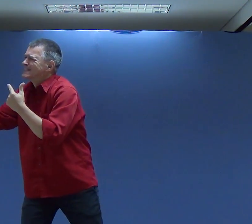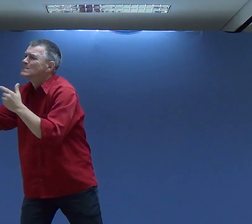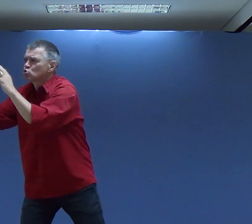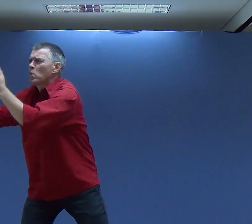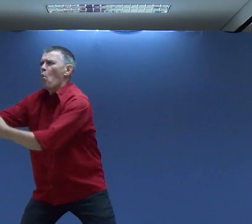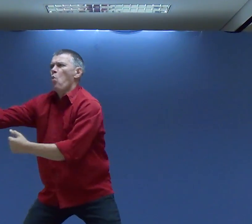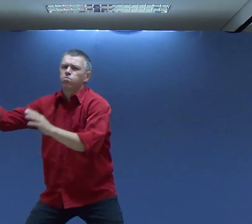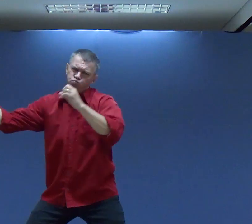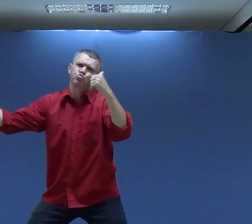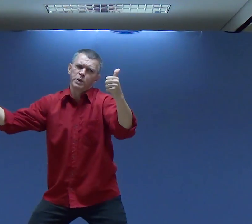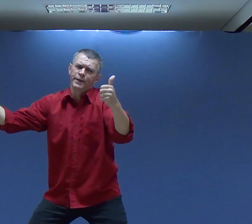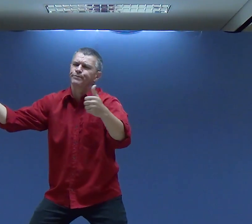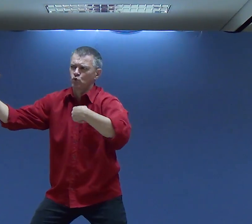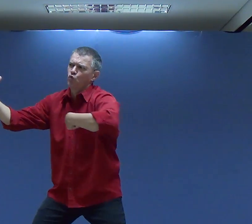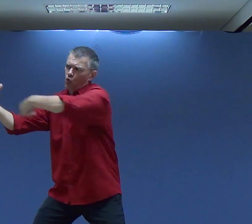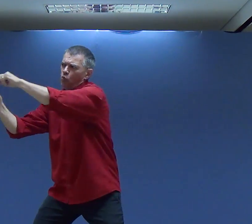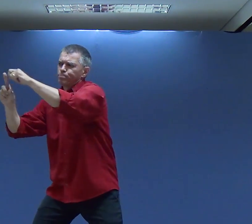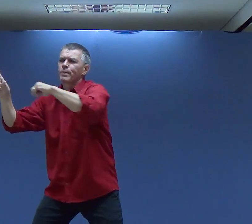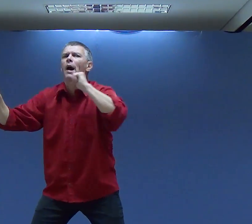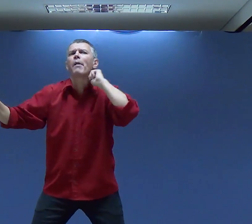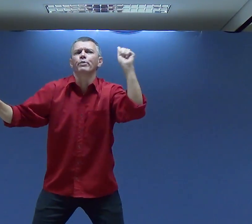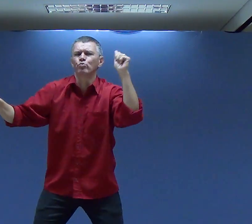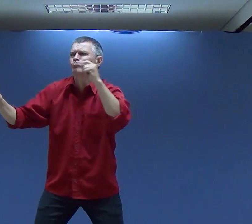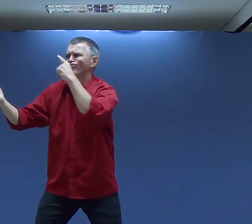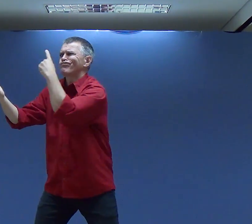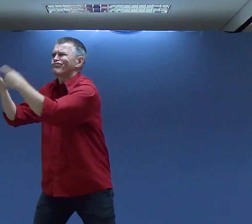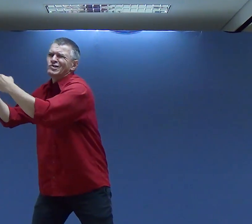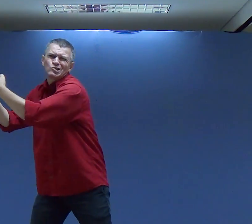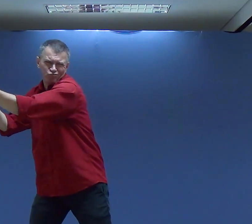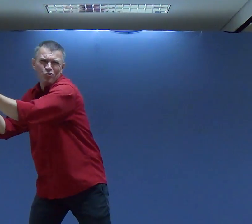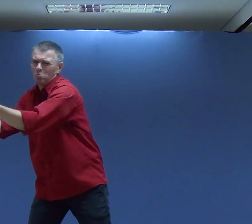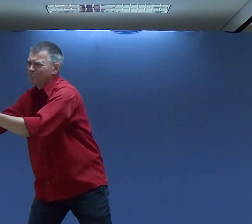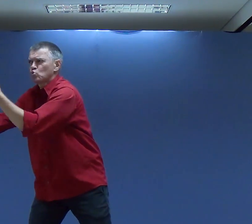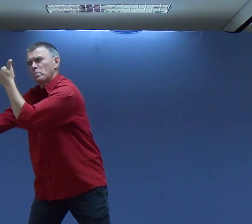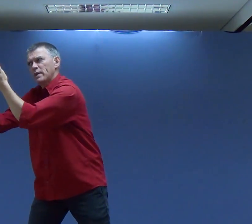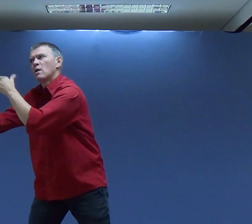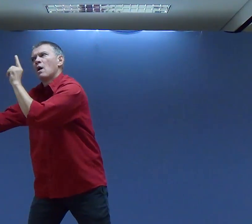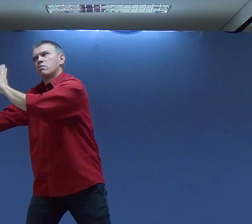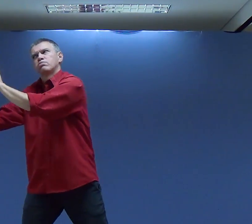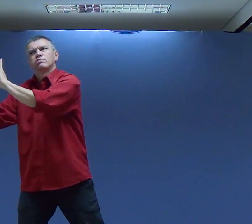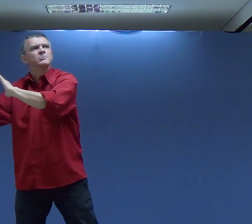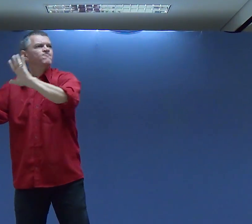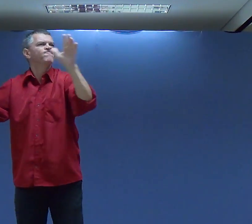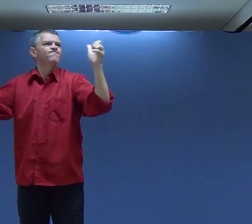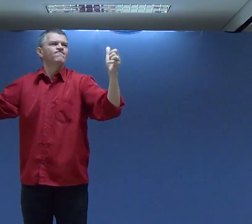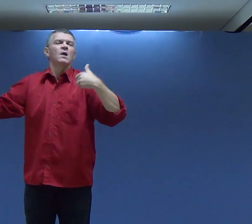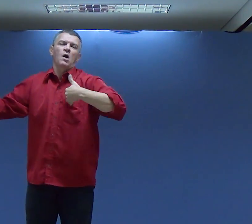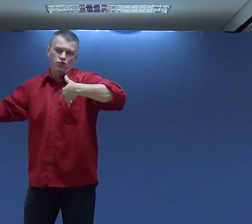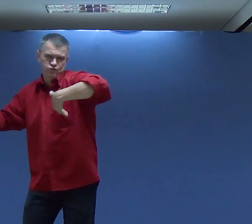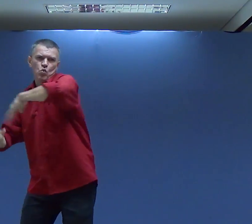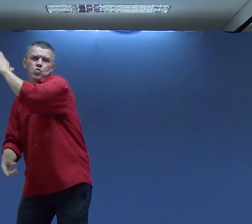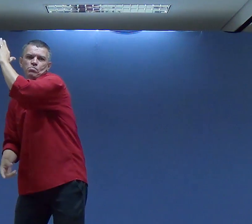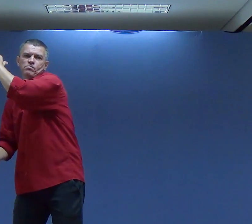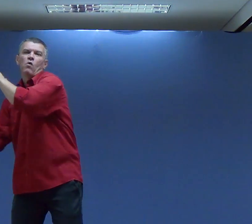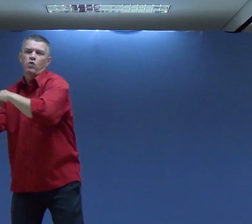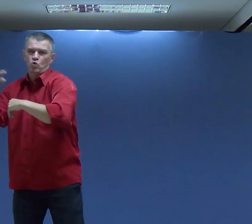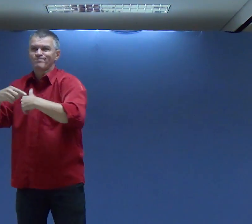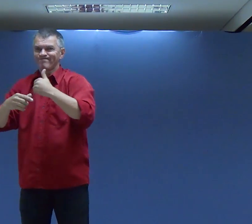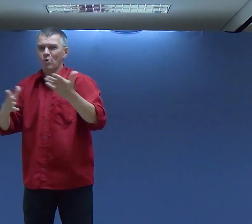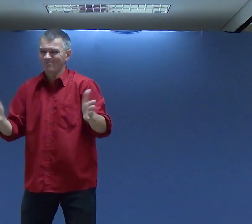já haviam Até comprado A passagem E eu disse Tá Ok Eu vou Porque vocês Compraram a passagem Mas é somente Por isso